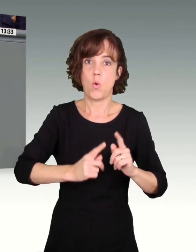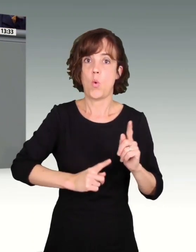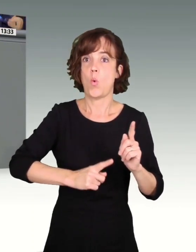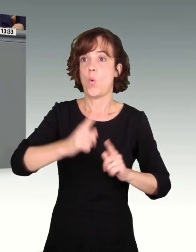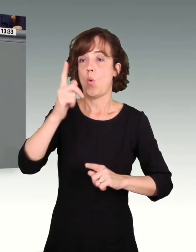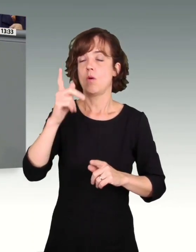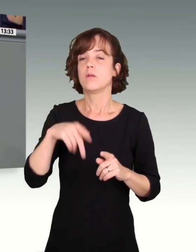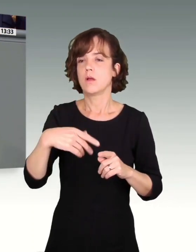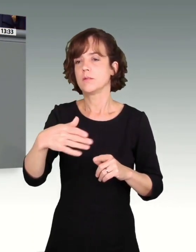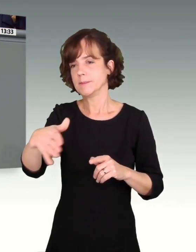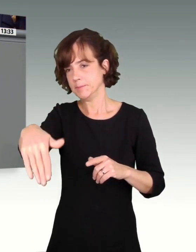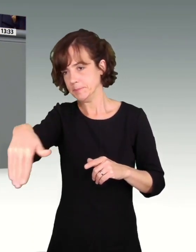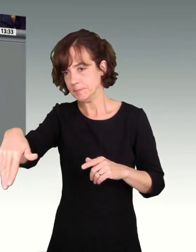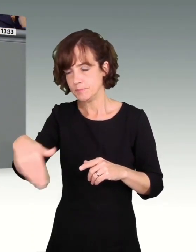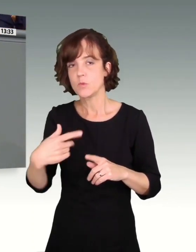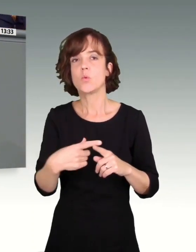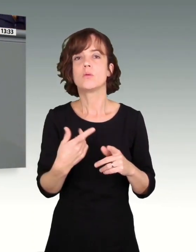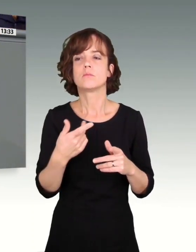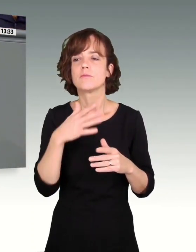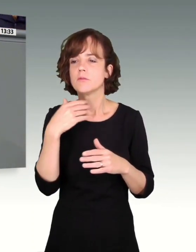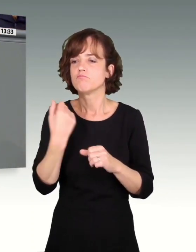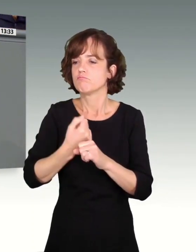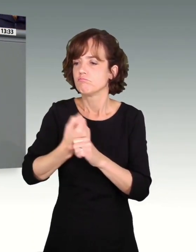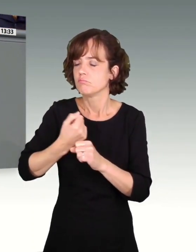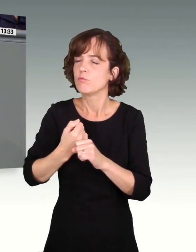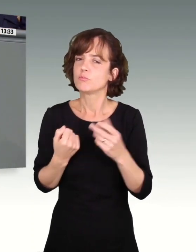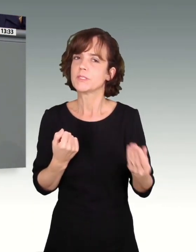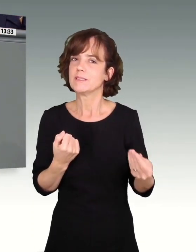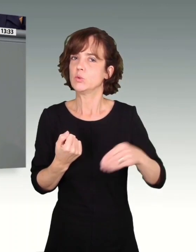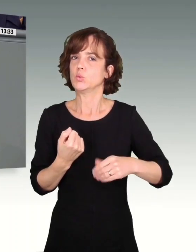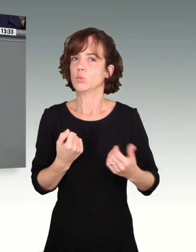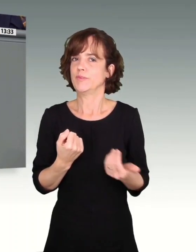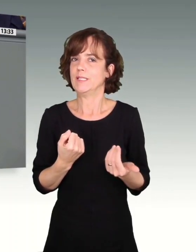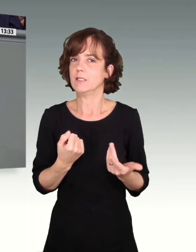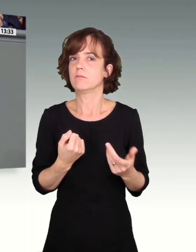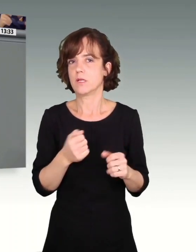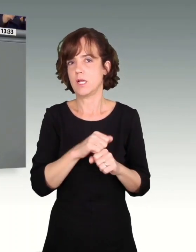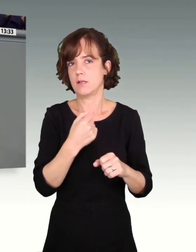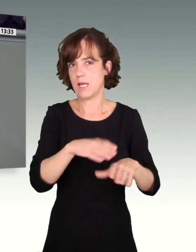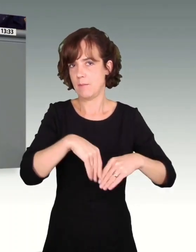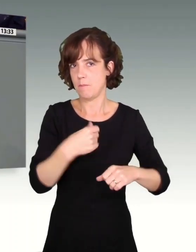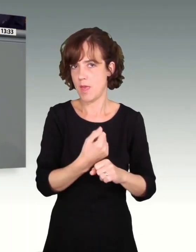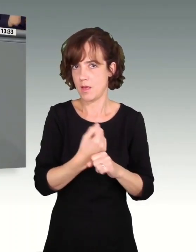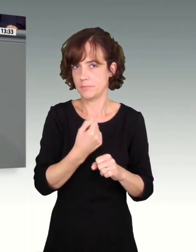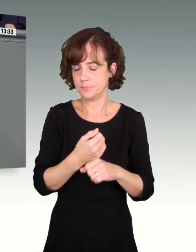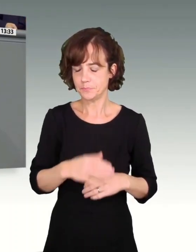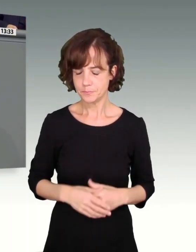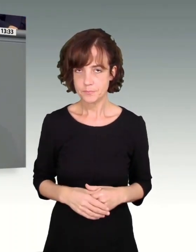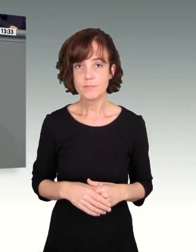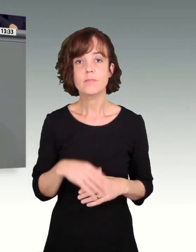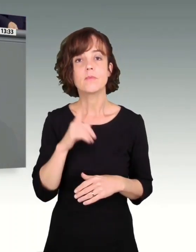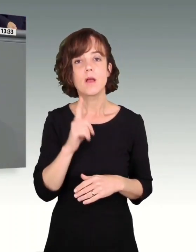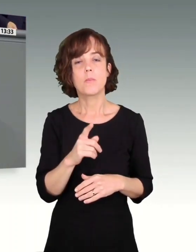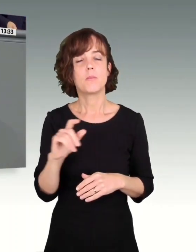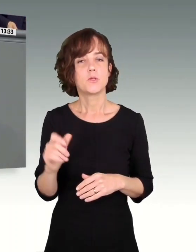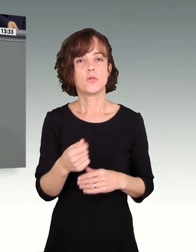gute Hinzuverdienstmöglichkeit für viele Arbeitnehmerinnen und Arbeitnehmer in unserer Gesellschaft. Aber vor